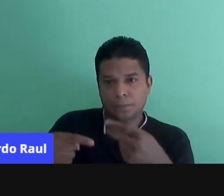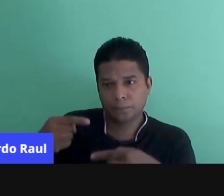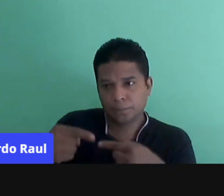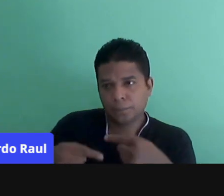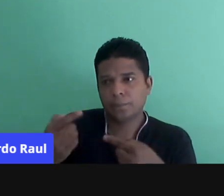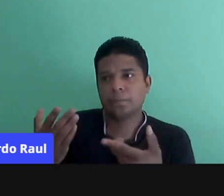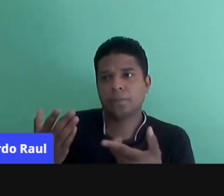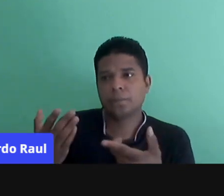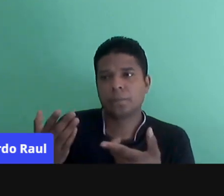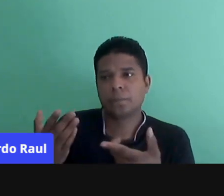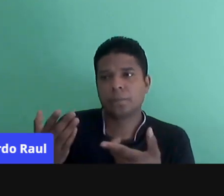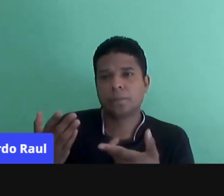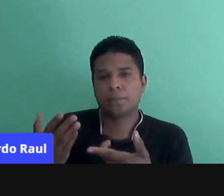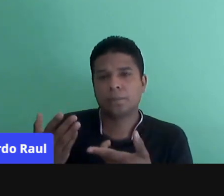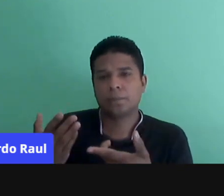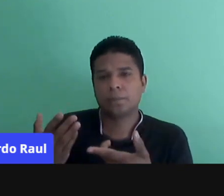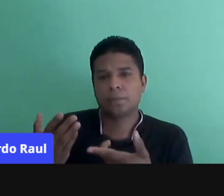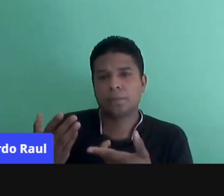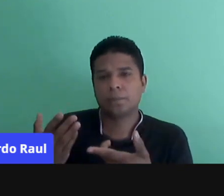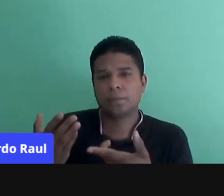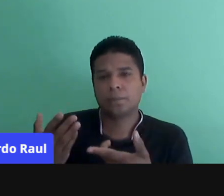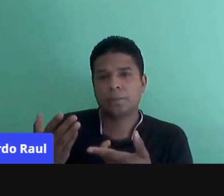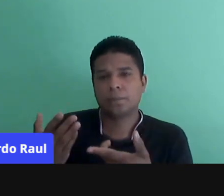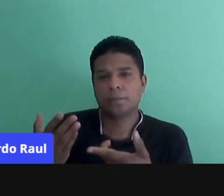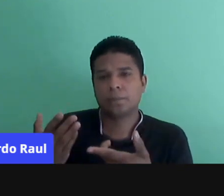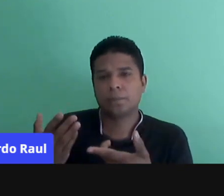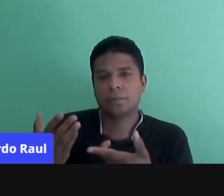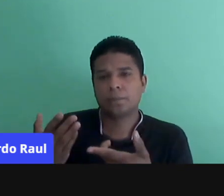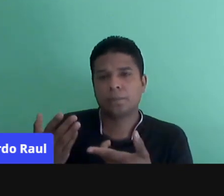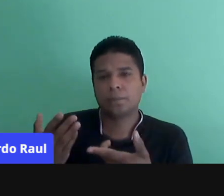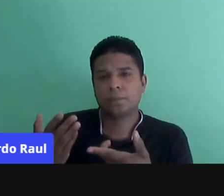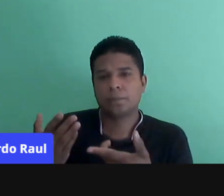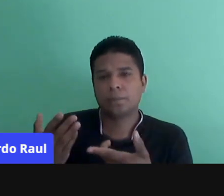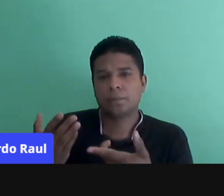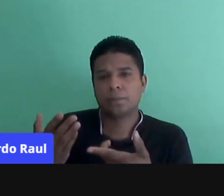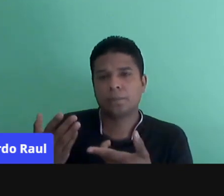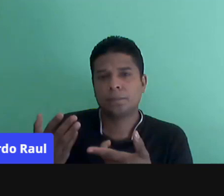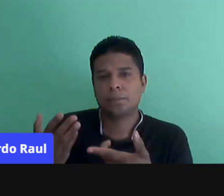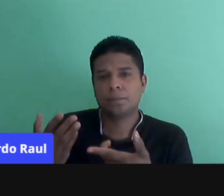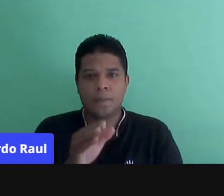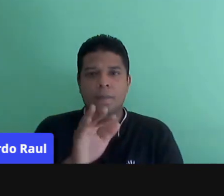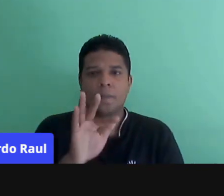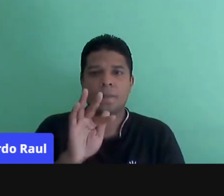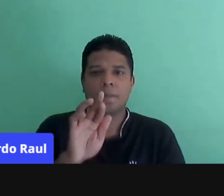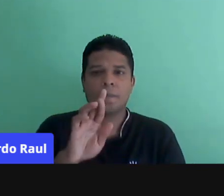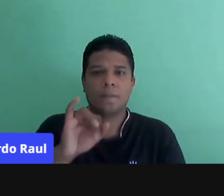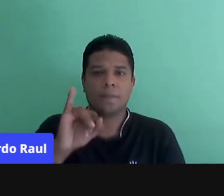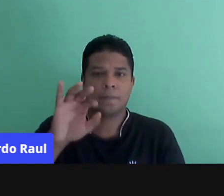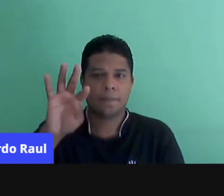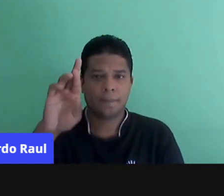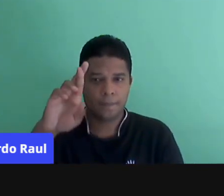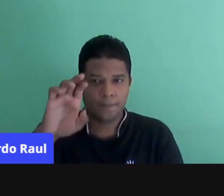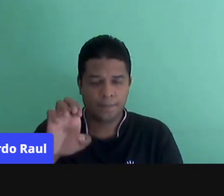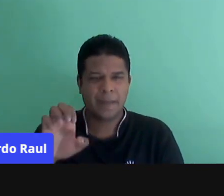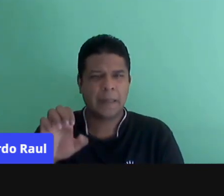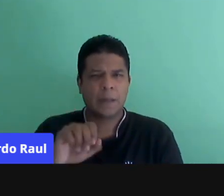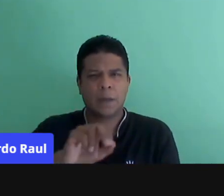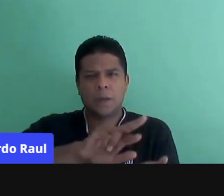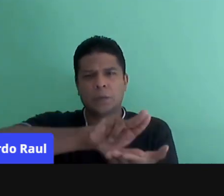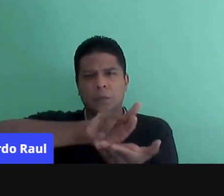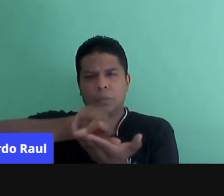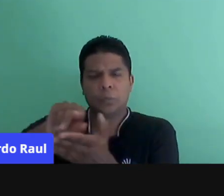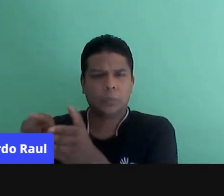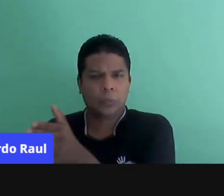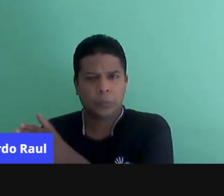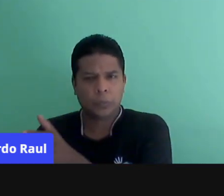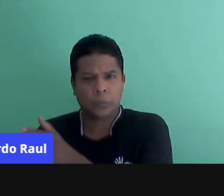elas também se pautam em Paulo Freire. Nós temos vários estudos a esse respeito, nós